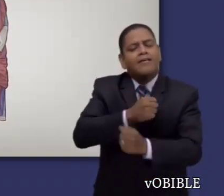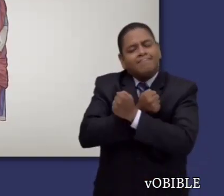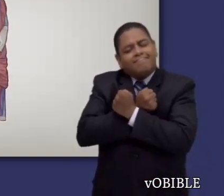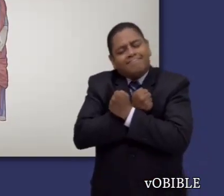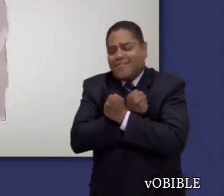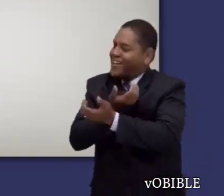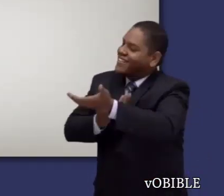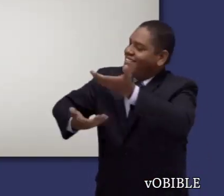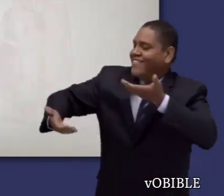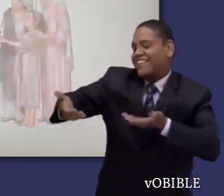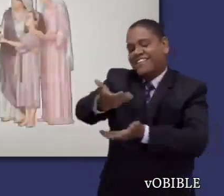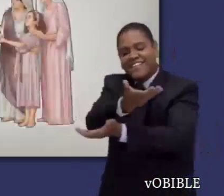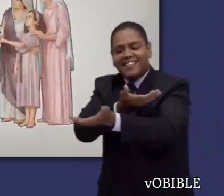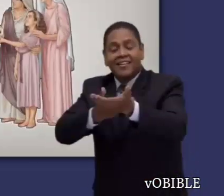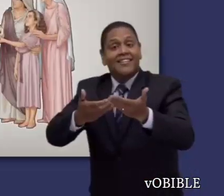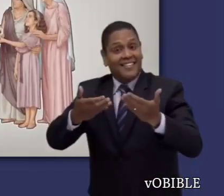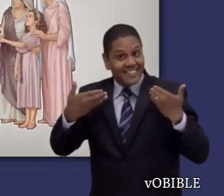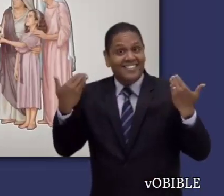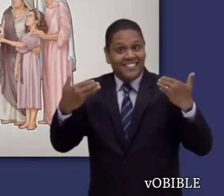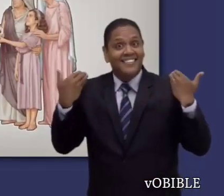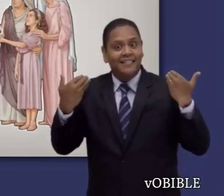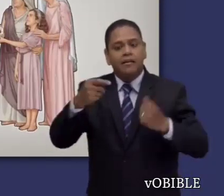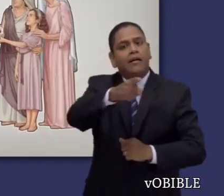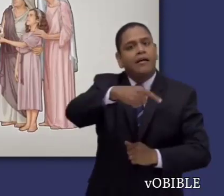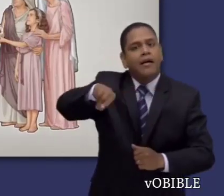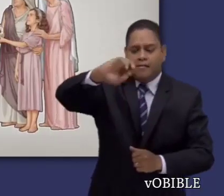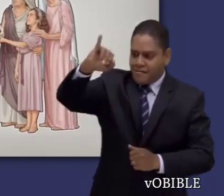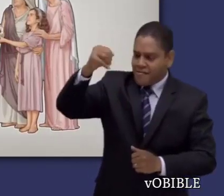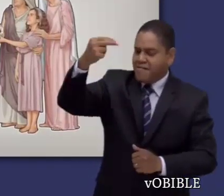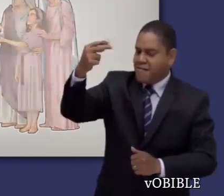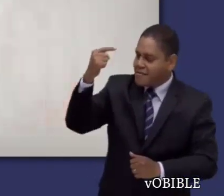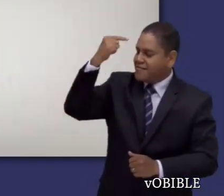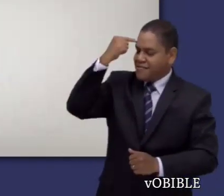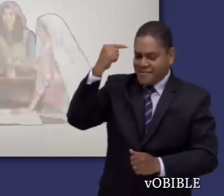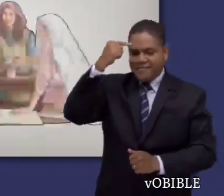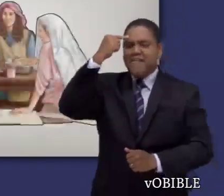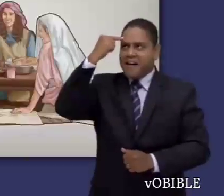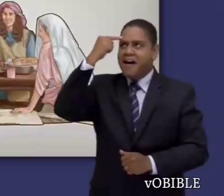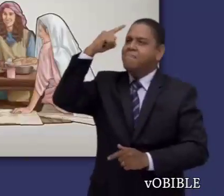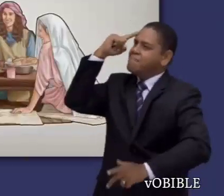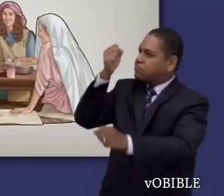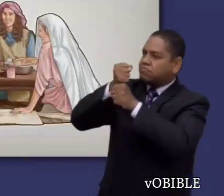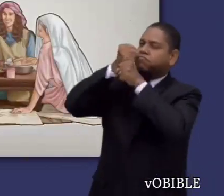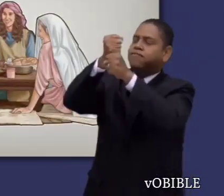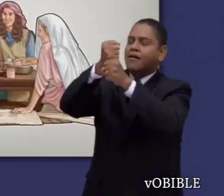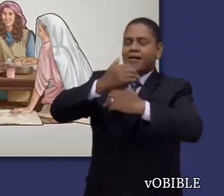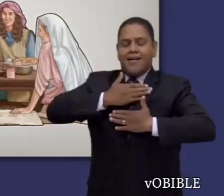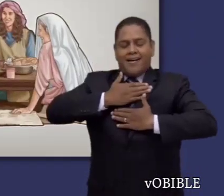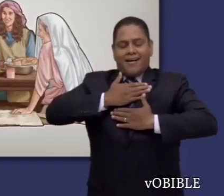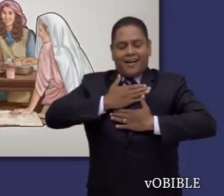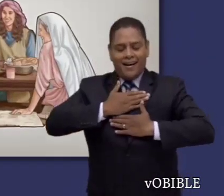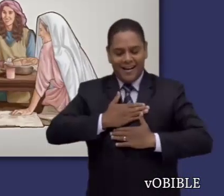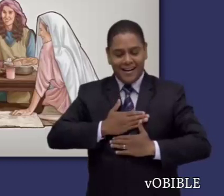vez de ser codiciosos, los seguidores de Cristo deben ser generosos, estar dispuestos a compartir y confiar en